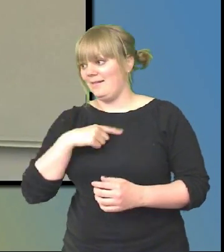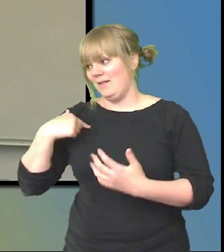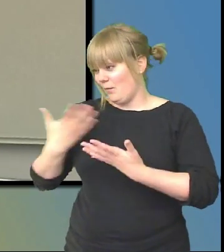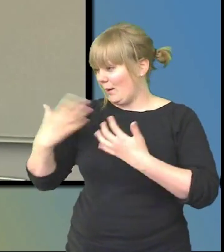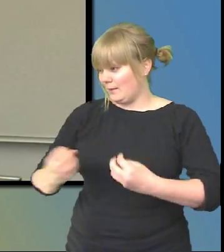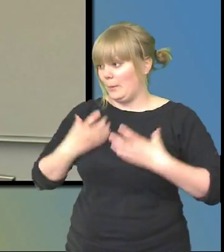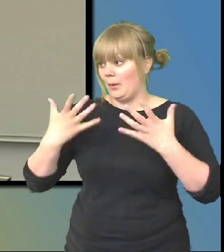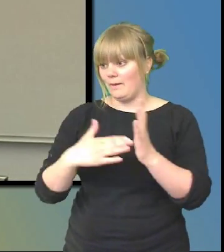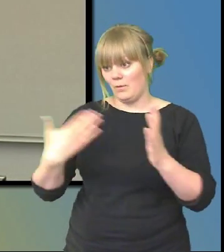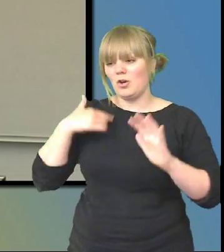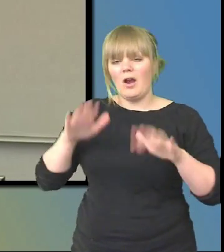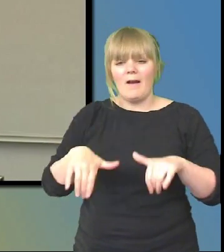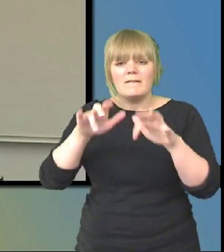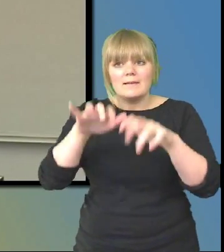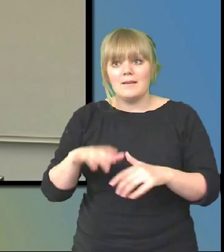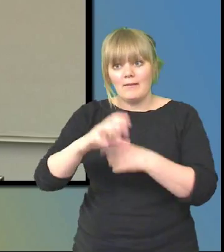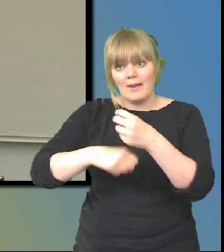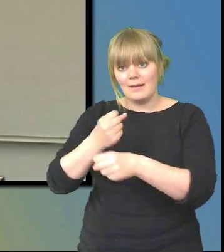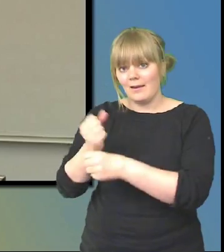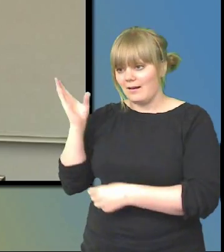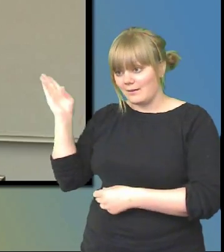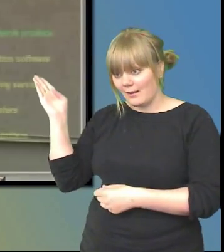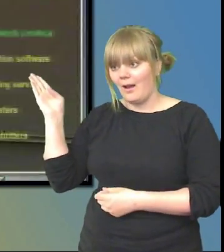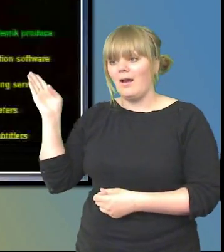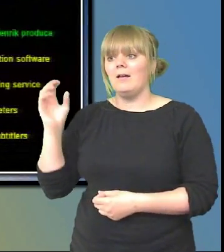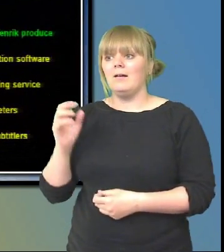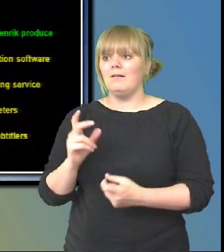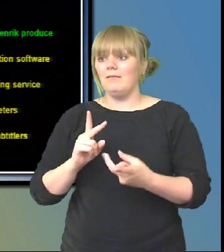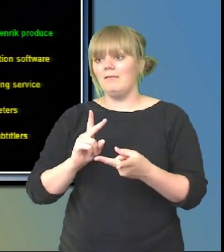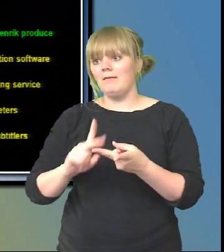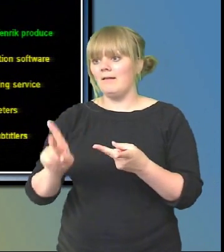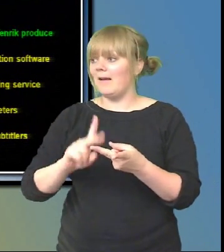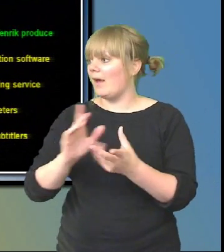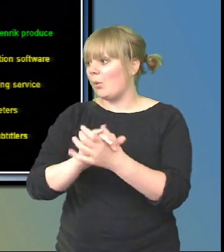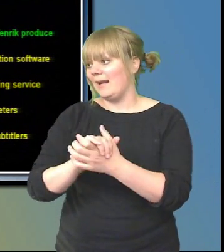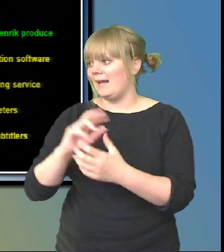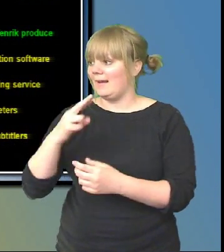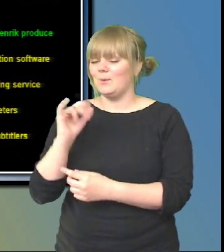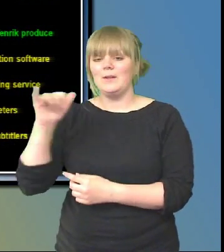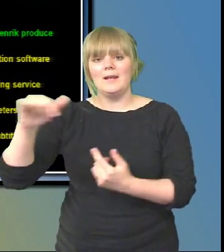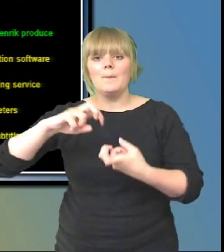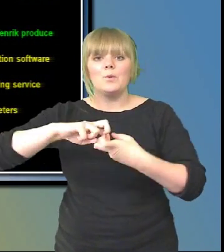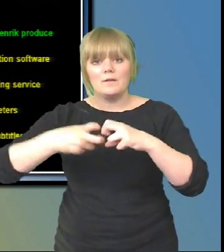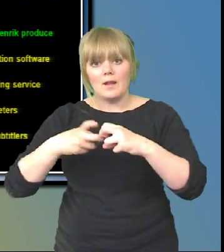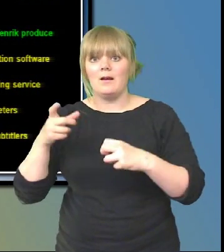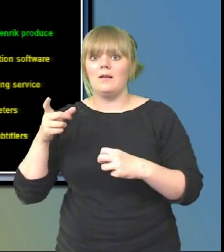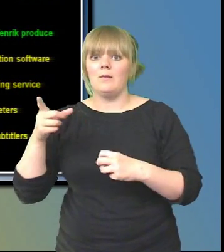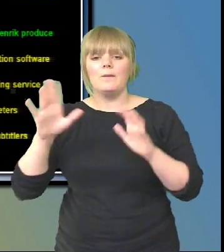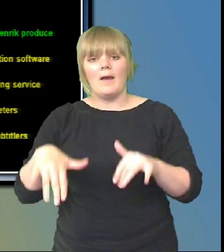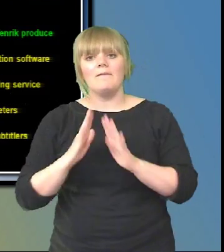Algren, som jag kommer återkomma till senare, hon är nere i Bryssel nu i Belgien och pratar om den här frågan. Hon har bett material på engelska så att jag tänkt texta den